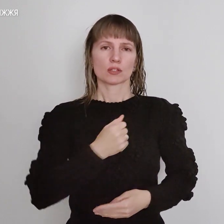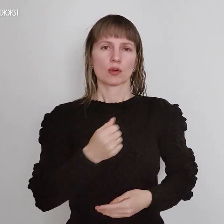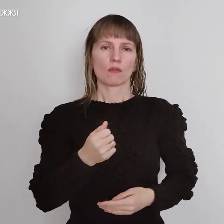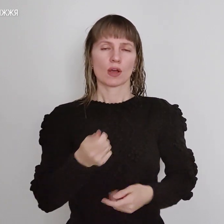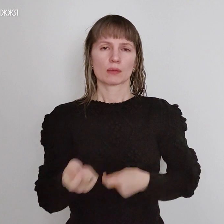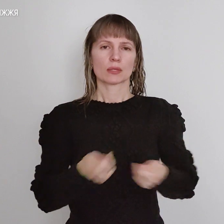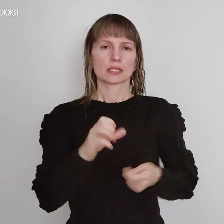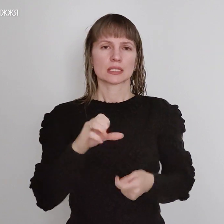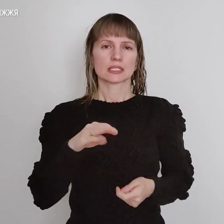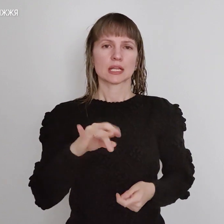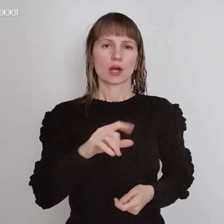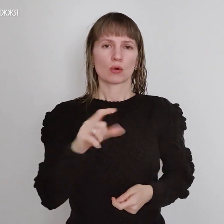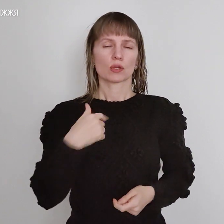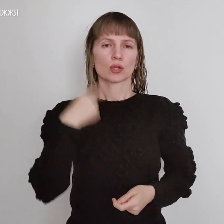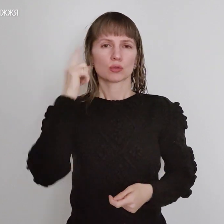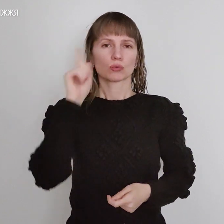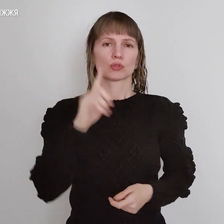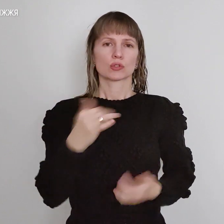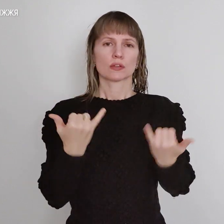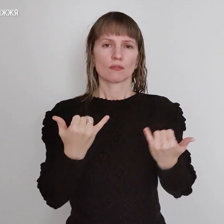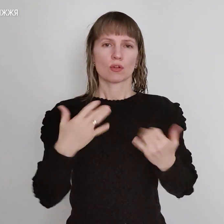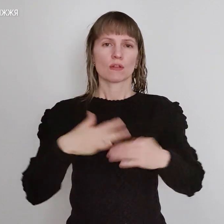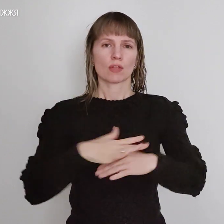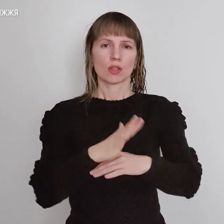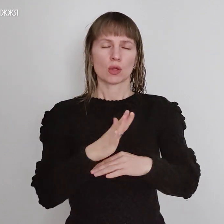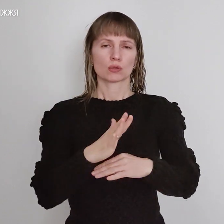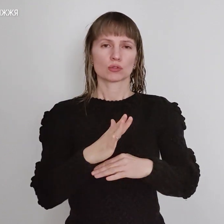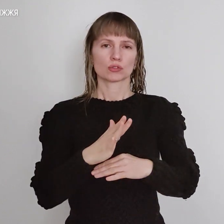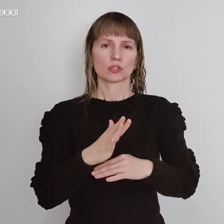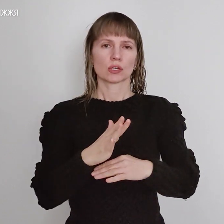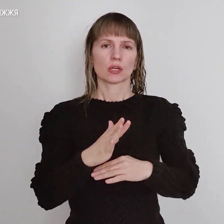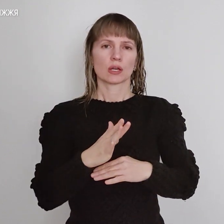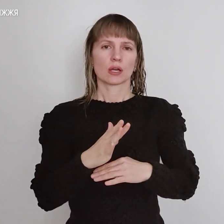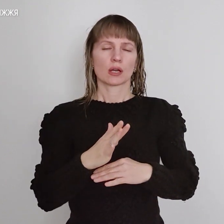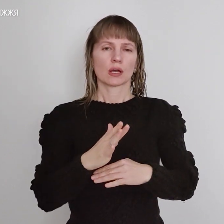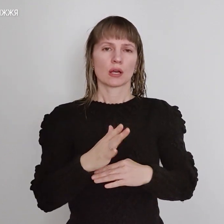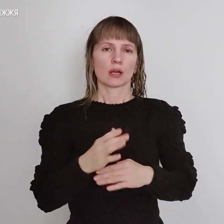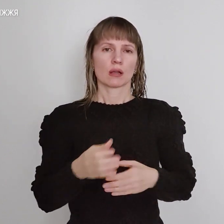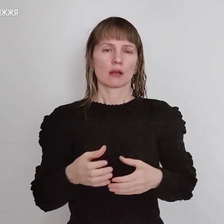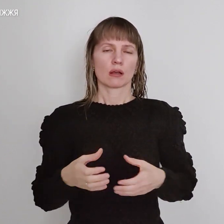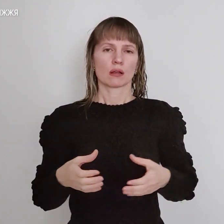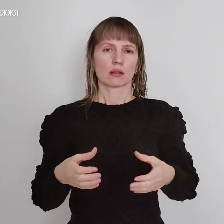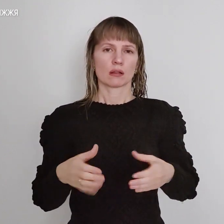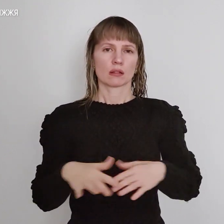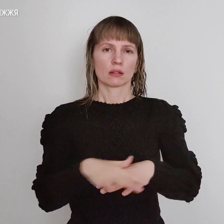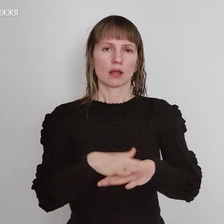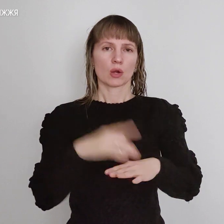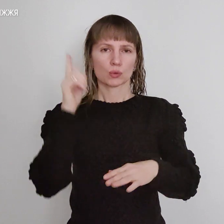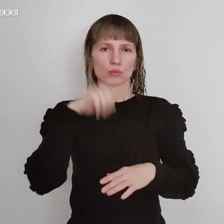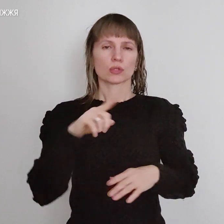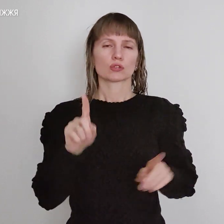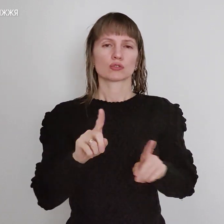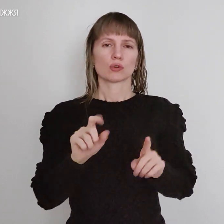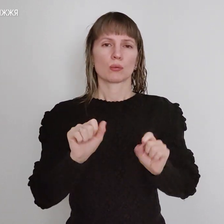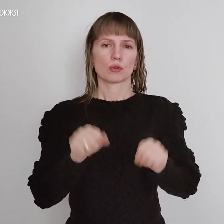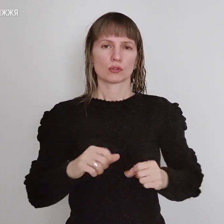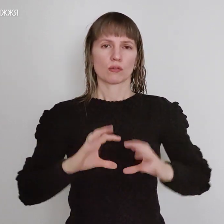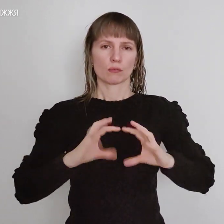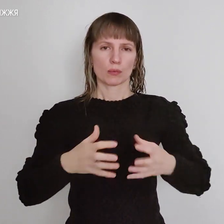Старук. Я гадав, що сьогодні ночі сьогодні світості, люди вже дізналися, що можливо. Тобто, методи